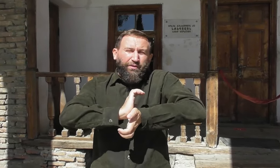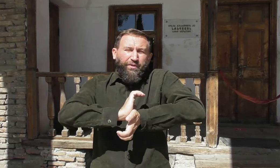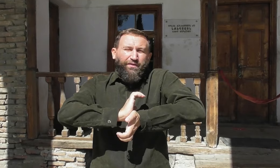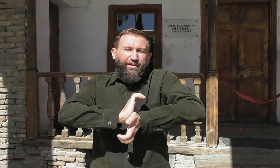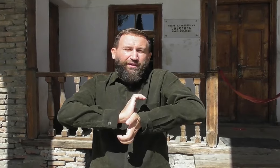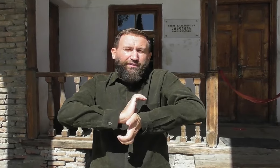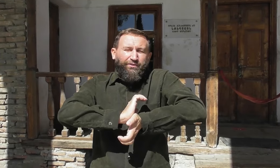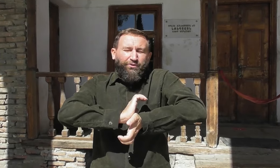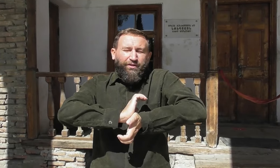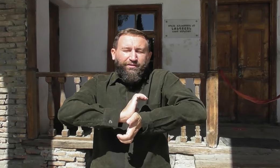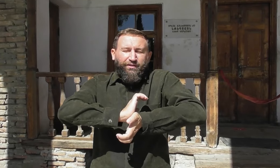неправильная ситуация.